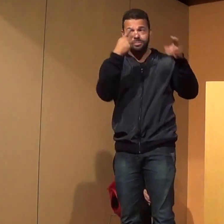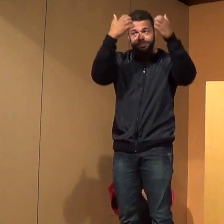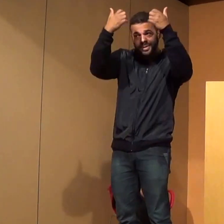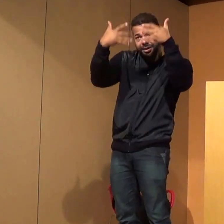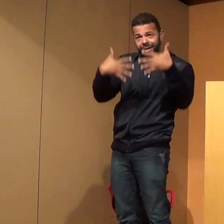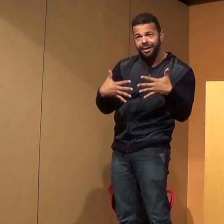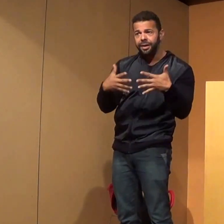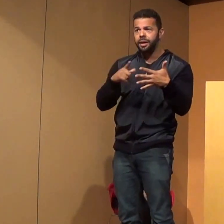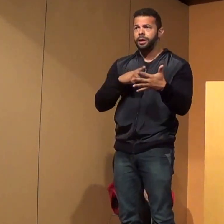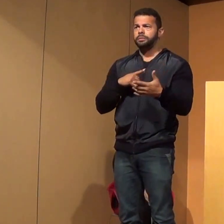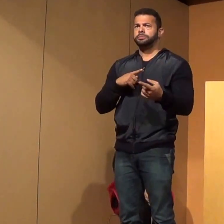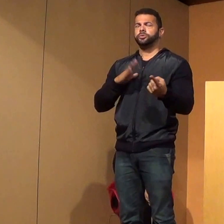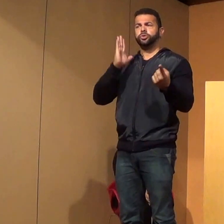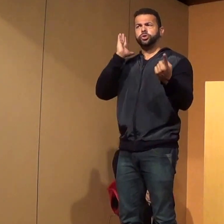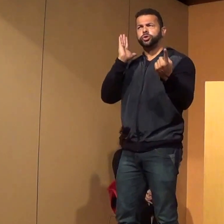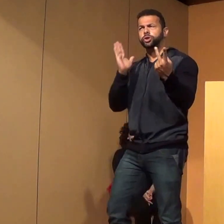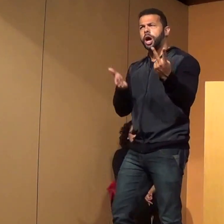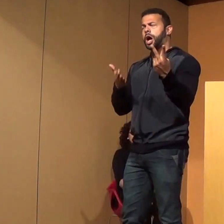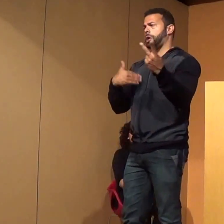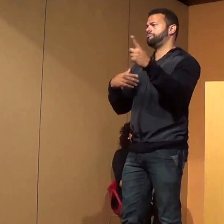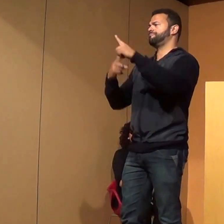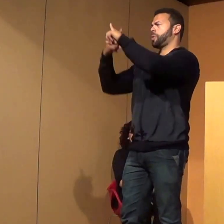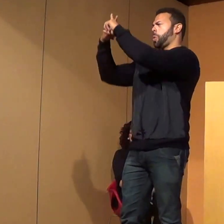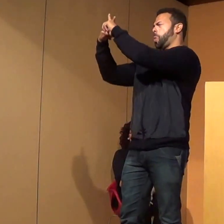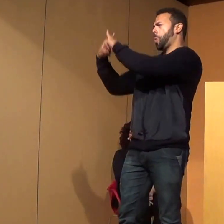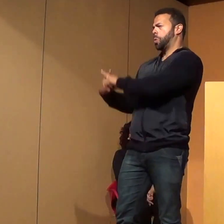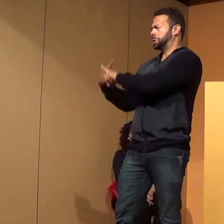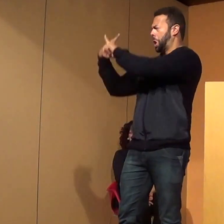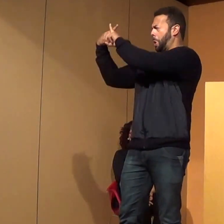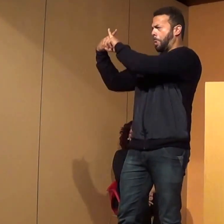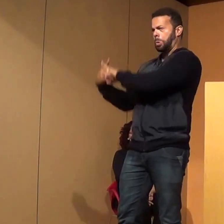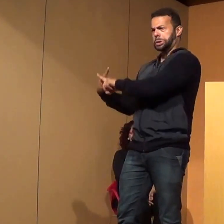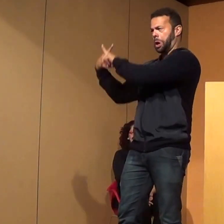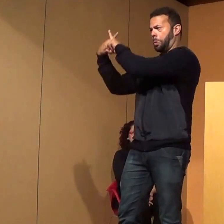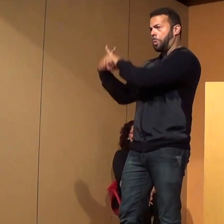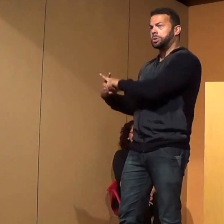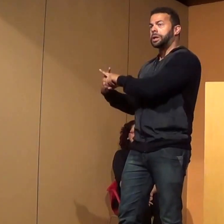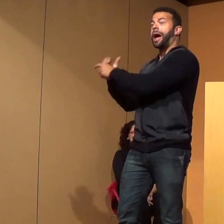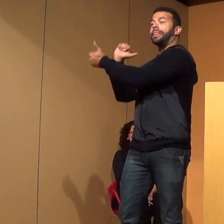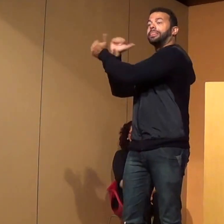Todas as provas que eu disputei contra os norte-americanos eu ganhei.